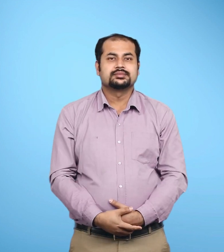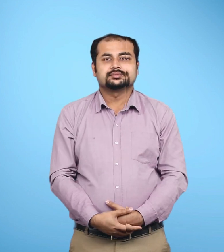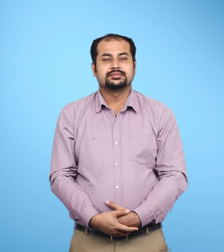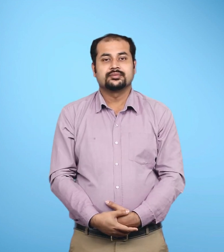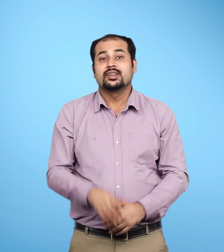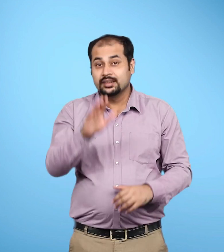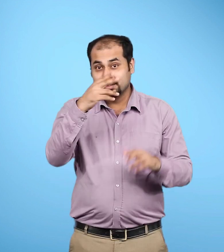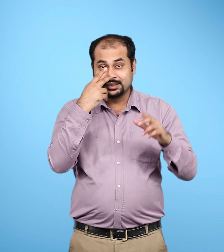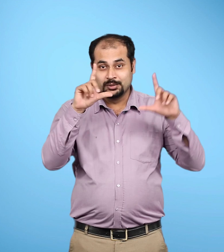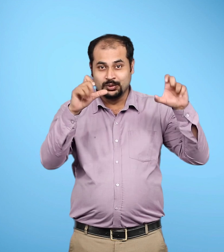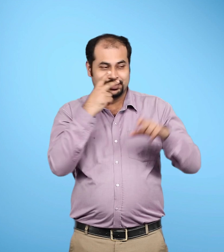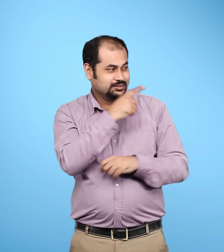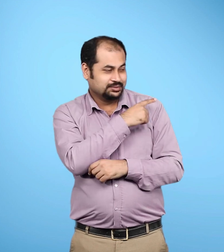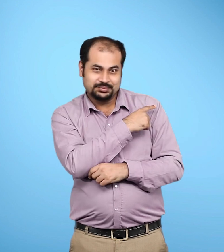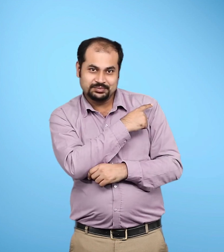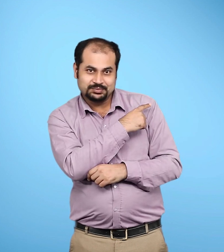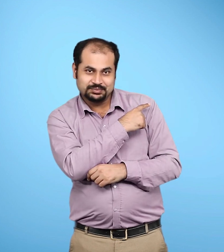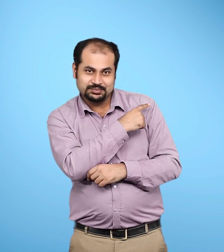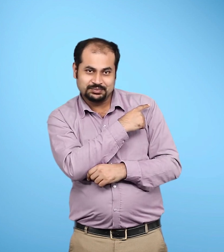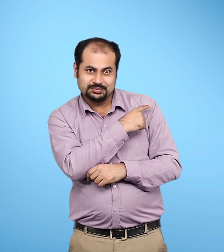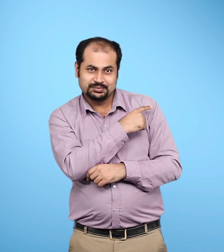इस चित्र में आपका इस्थान कहां है